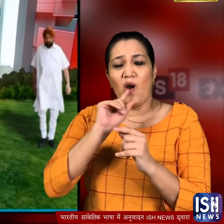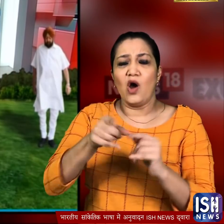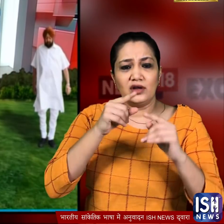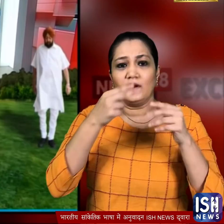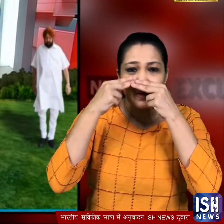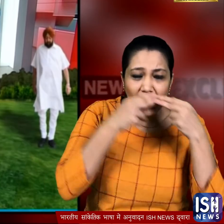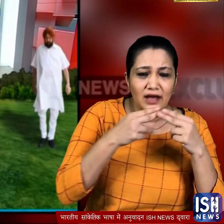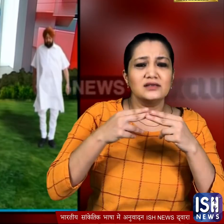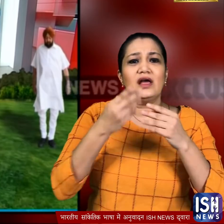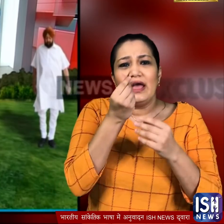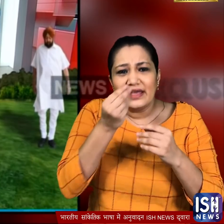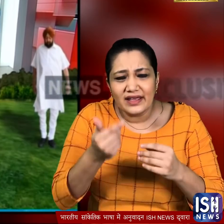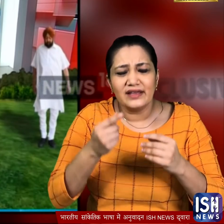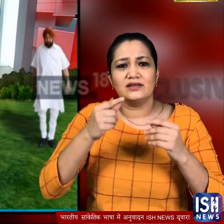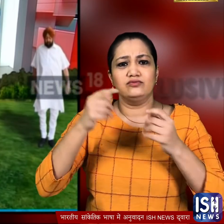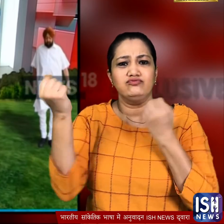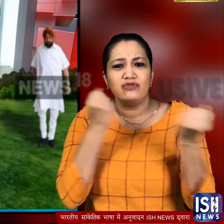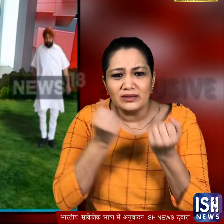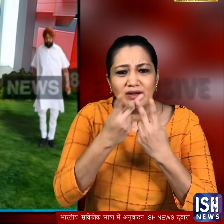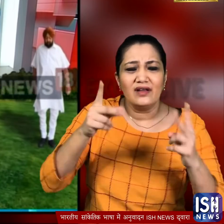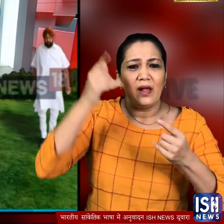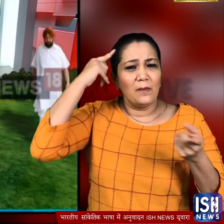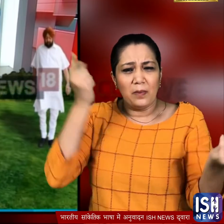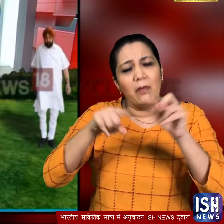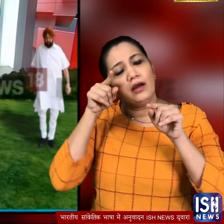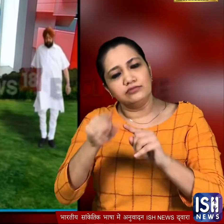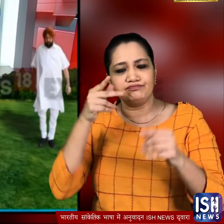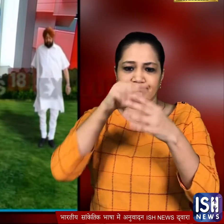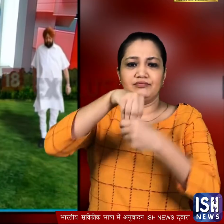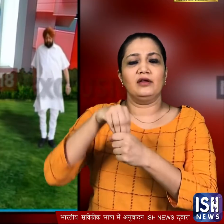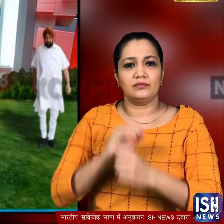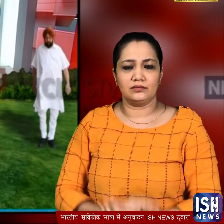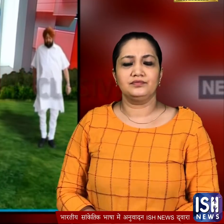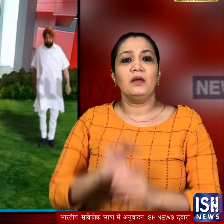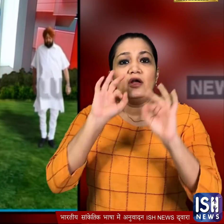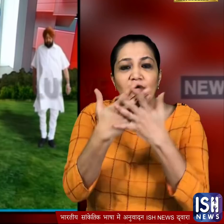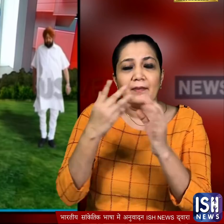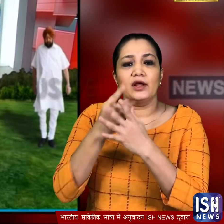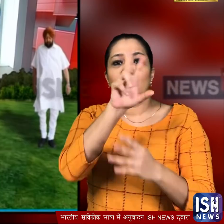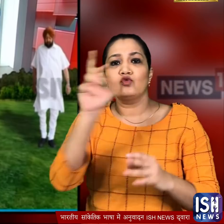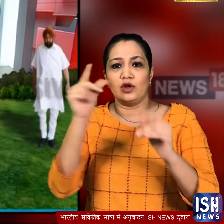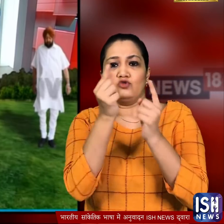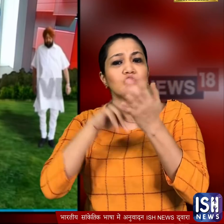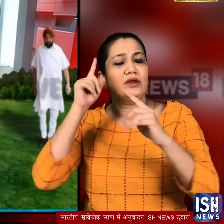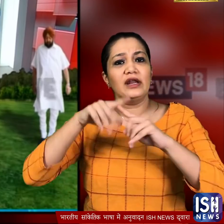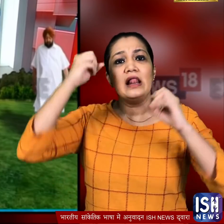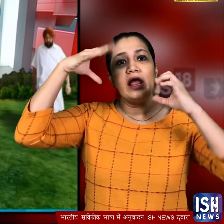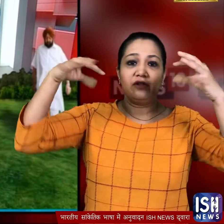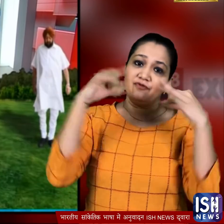ड्रग्स, रेत और ट्रांसपोर्ट माफिया पर तुरंत कारवाई शामिल है इसके अलावा पंजाब के हर परिवार को 200 यूनिट फ्री बिजली देने का निर्देश